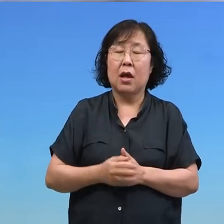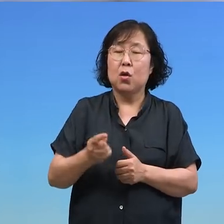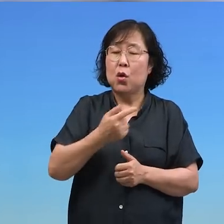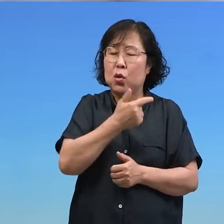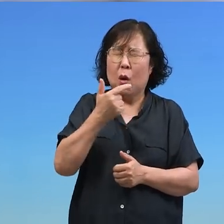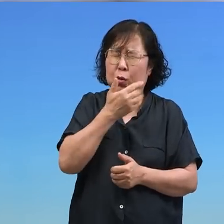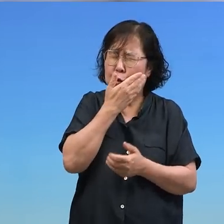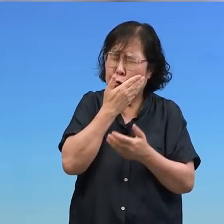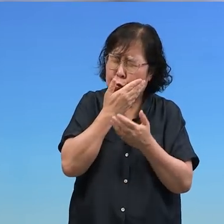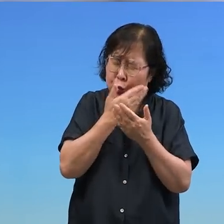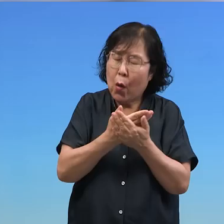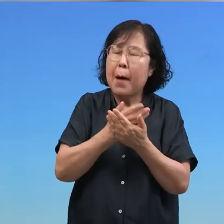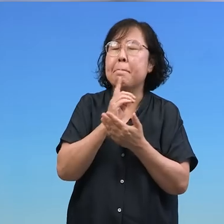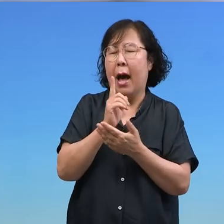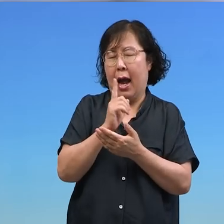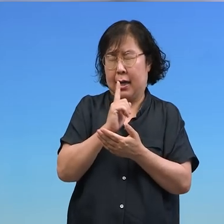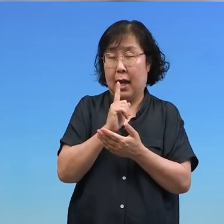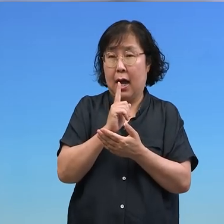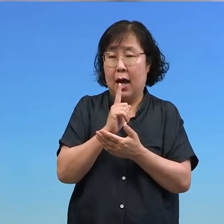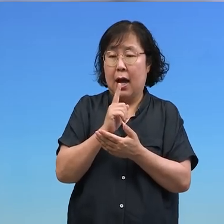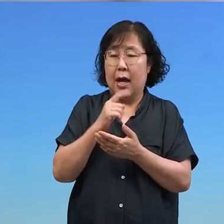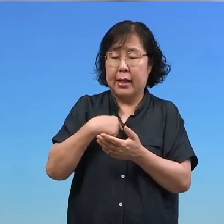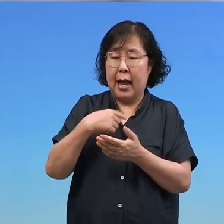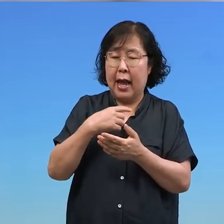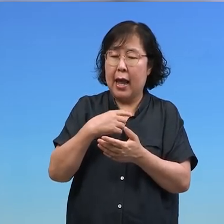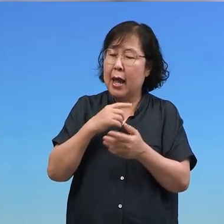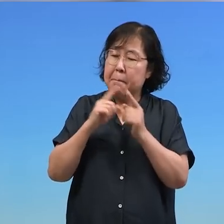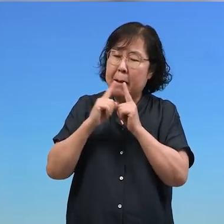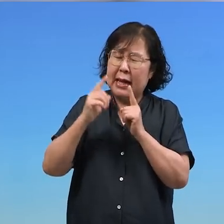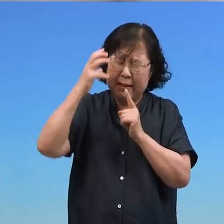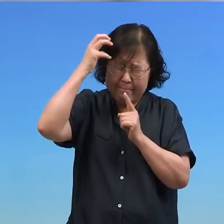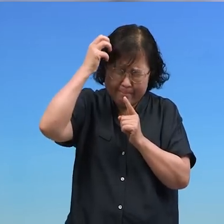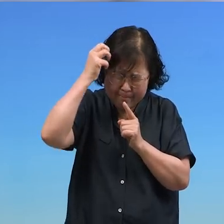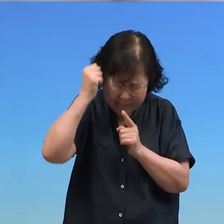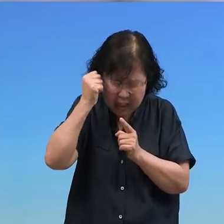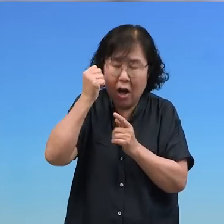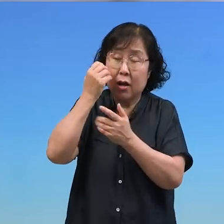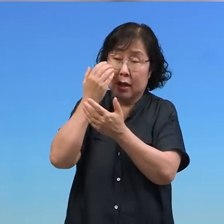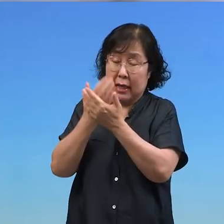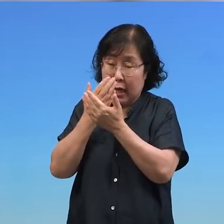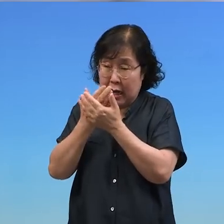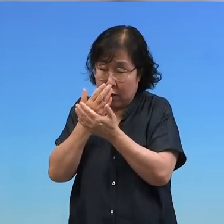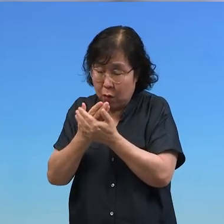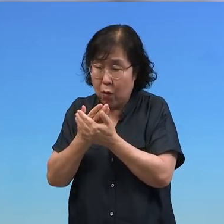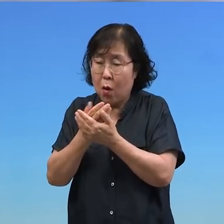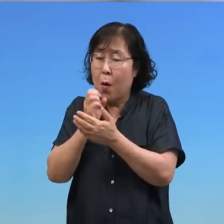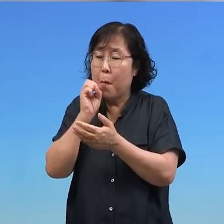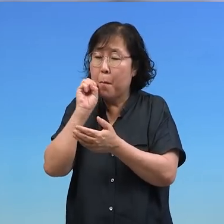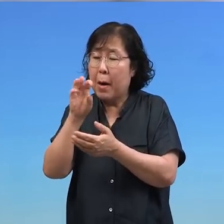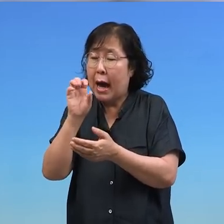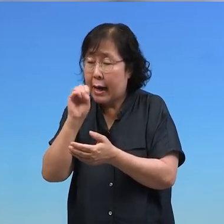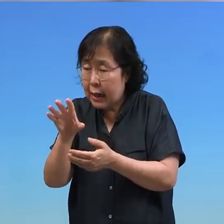이야기야 내 말 꼭 기억해 그런 심정이 지금 담겨져 있거든요 오늘 여러분 저는요